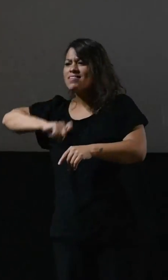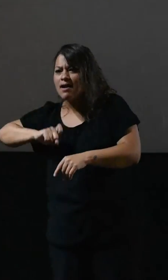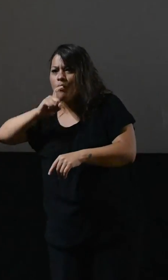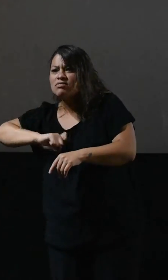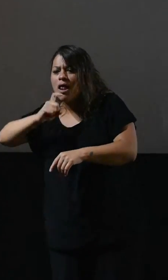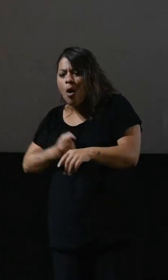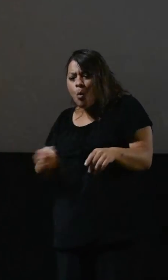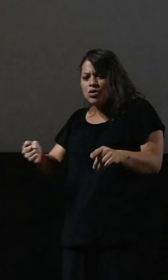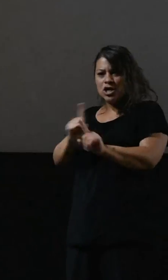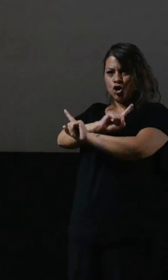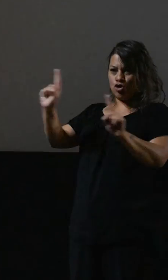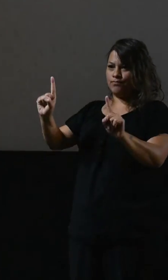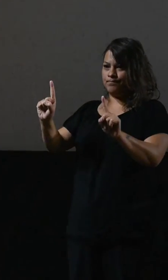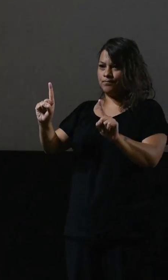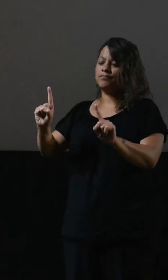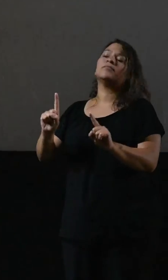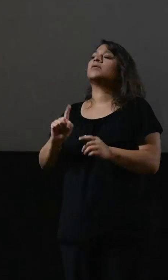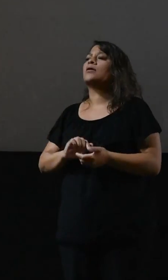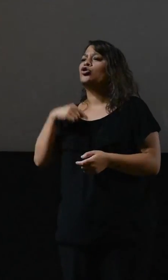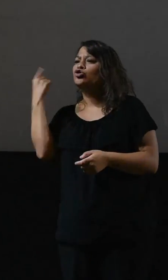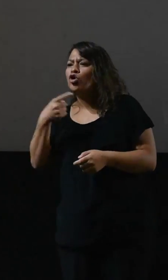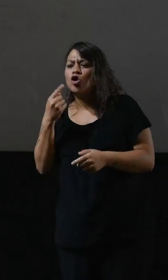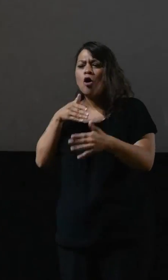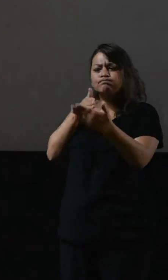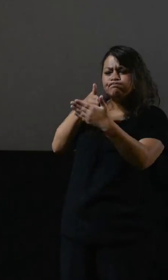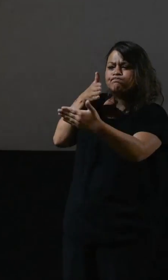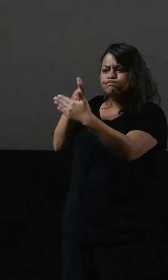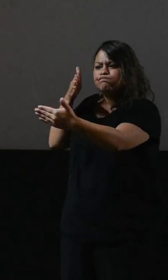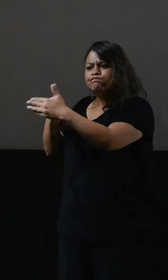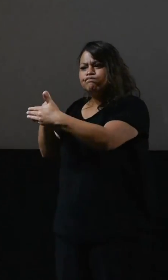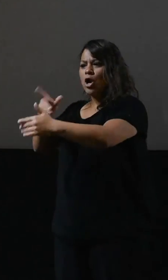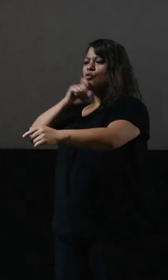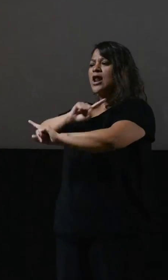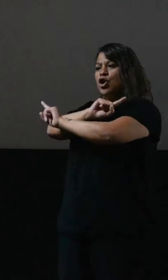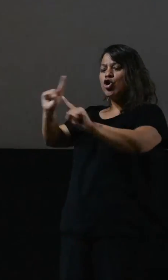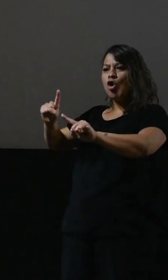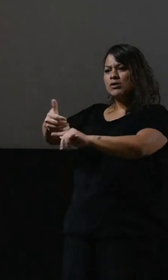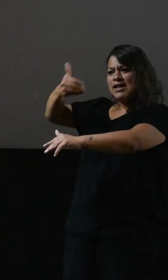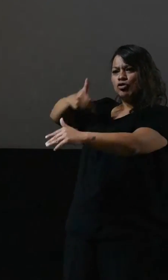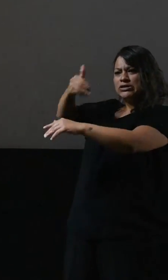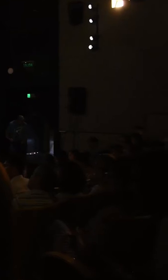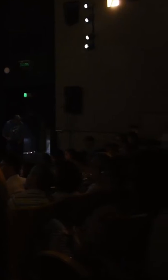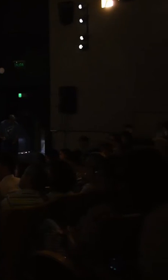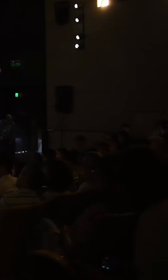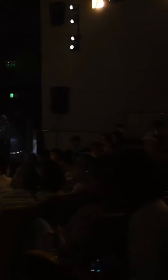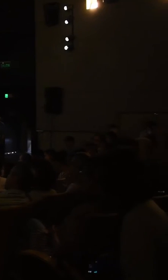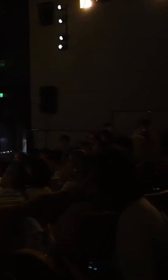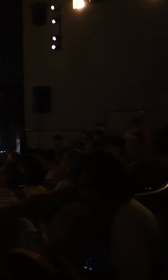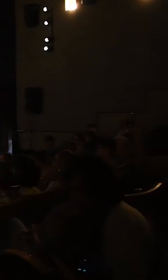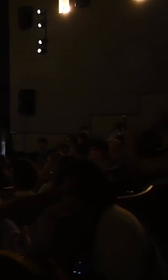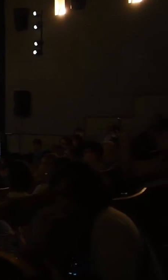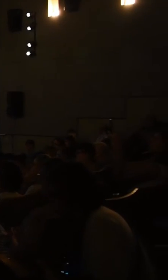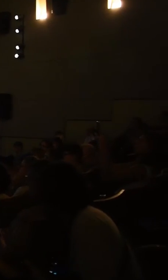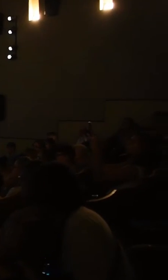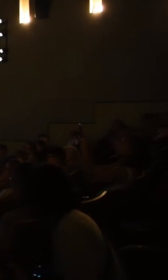ajustes, no vamos a soportar más restricciones, retrocesos en derechos básicos. Ser